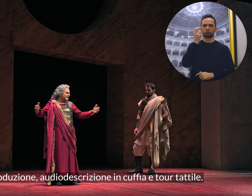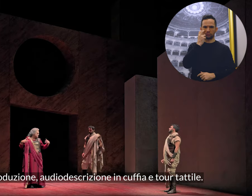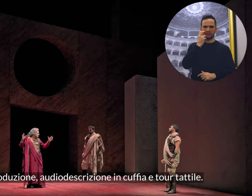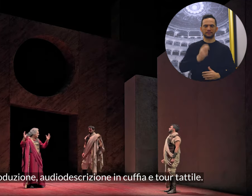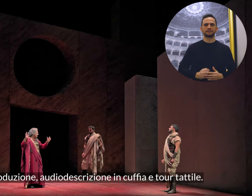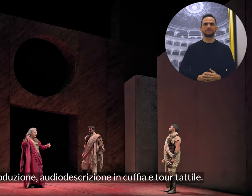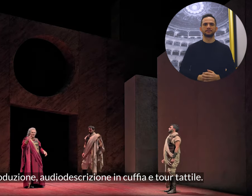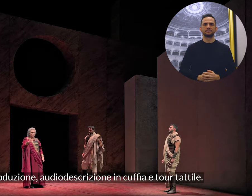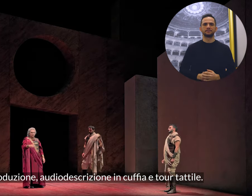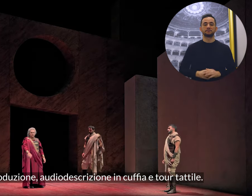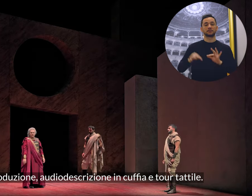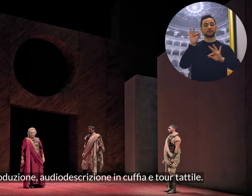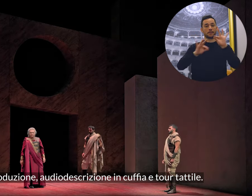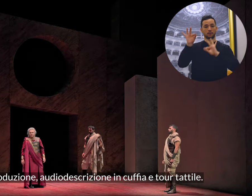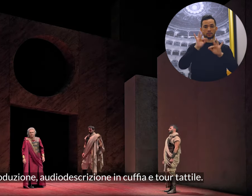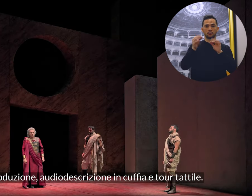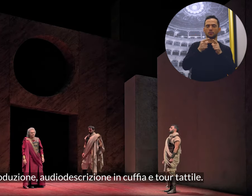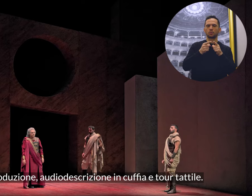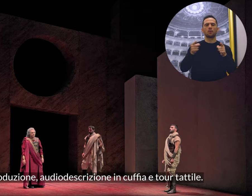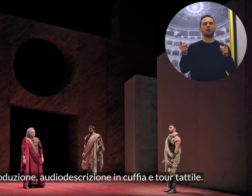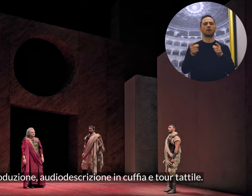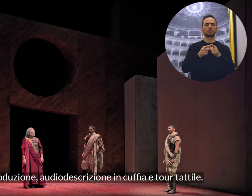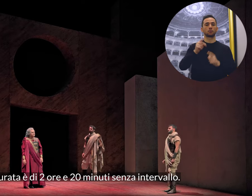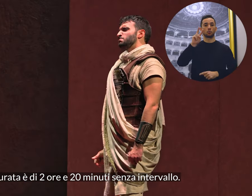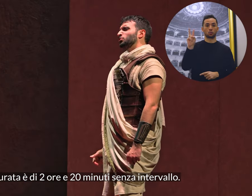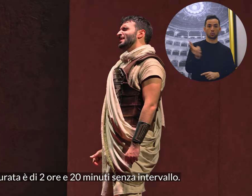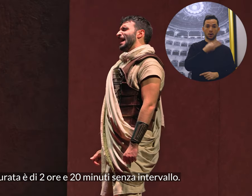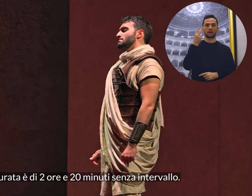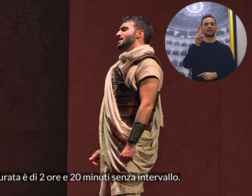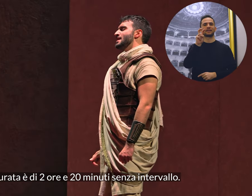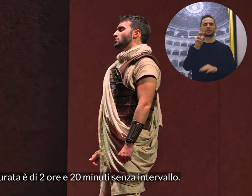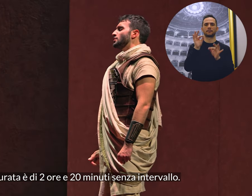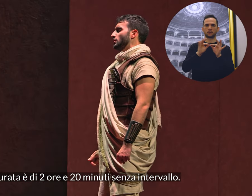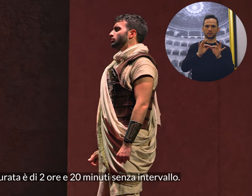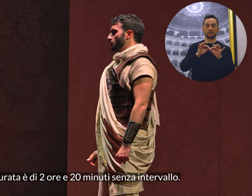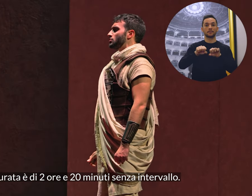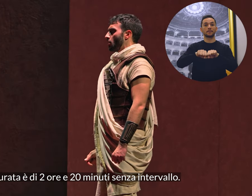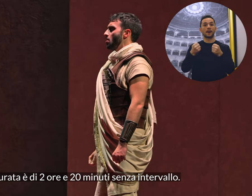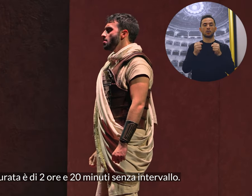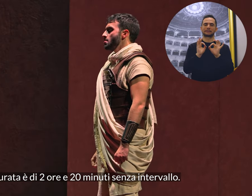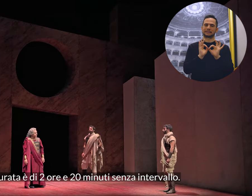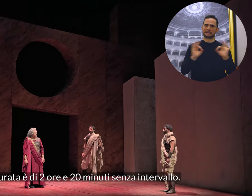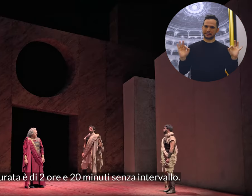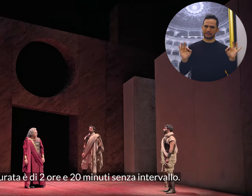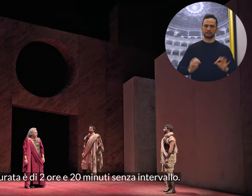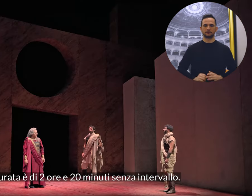audiodescrizione in cuffia e tour tattile. La durata è di 2 ore e 20 minuti senza